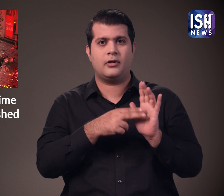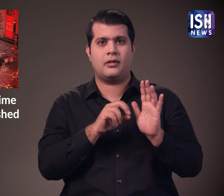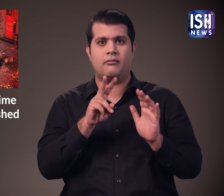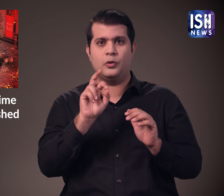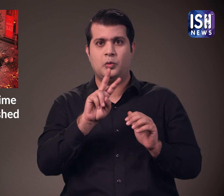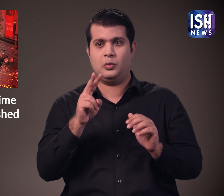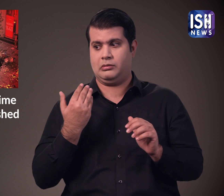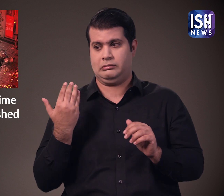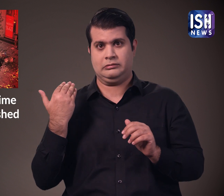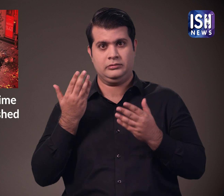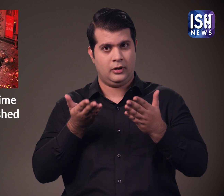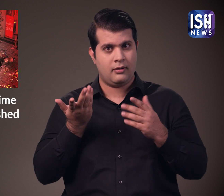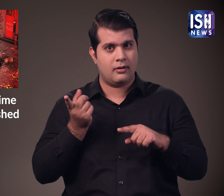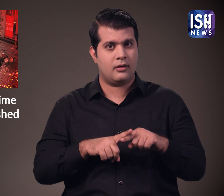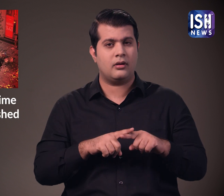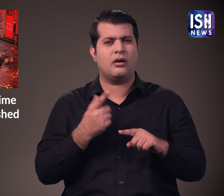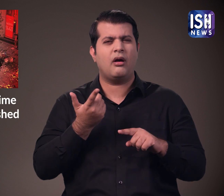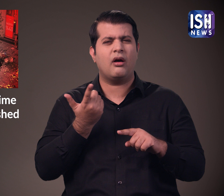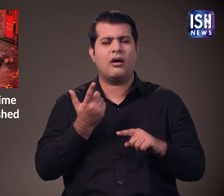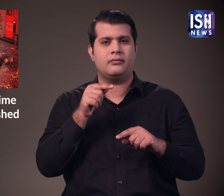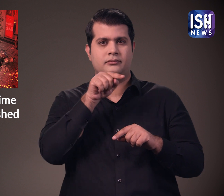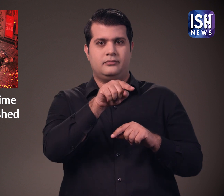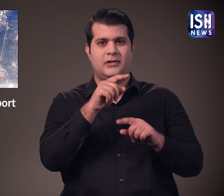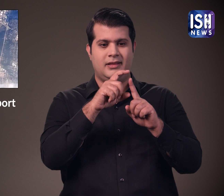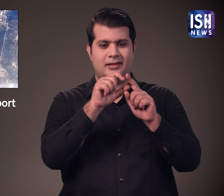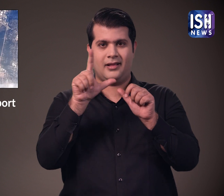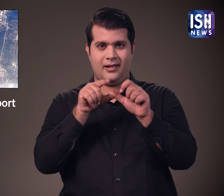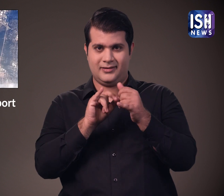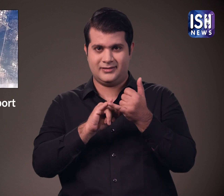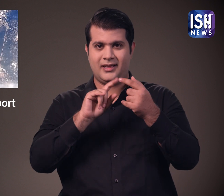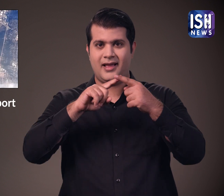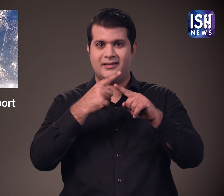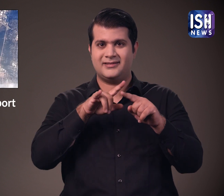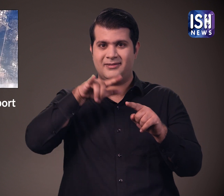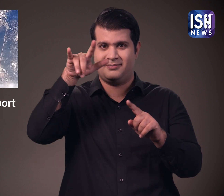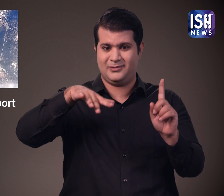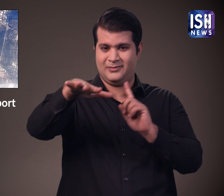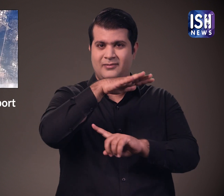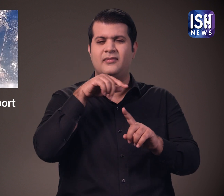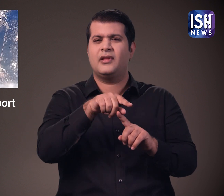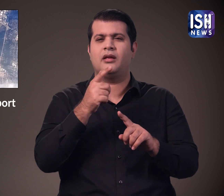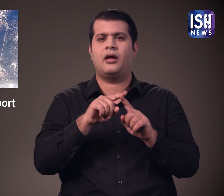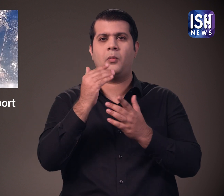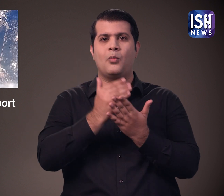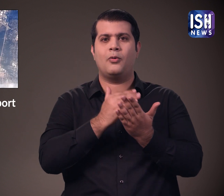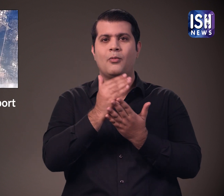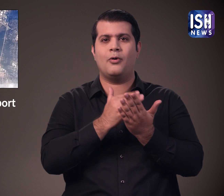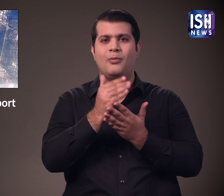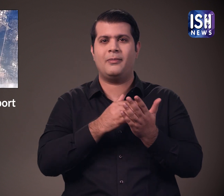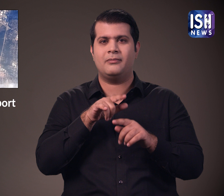के टेकसिस के दलास में हुआ था। दलास एक्जेकुटिव हवाई एड़े पर एक एयर शोग विंक्स ओवर